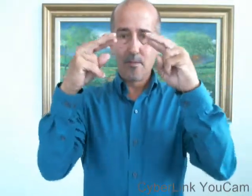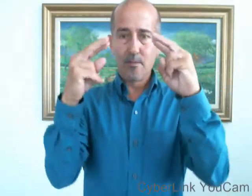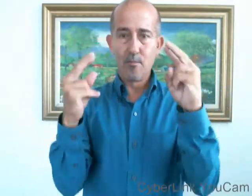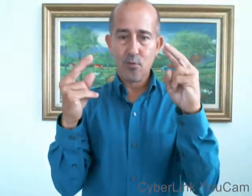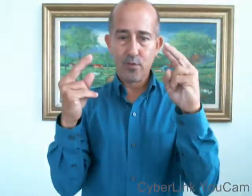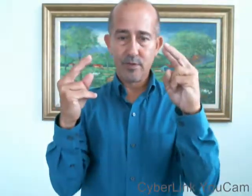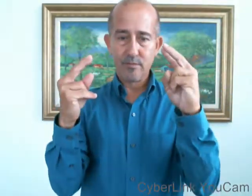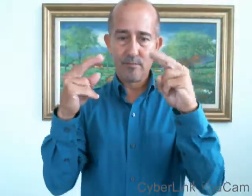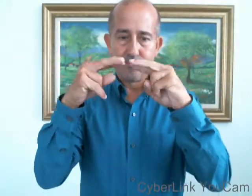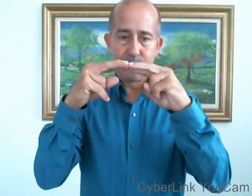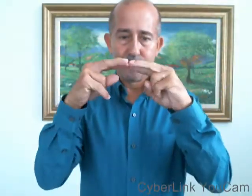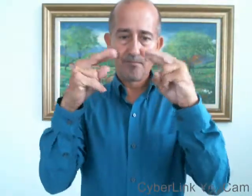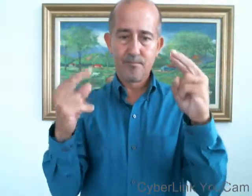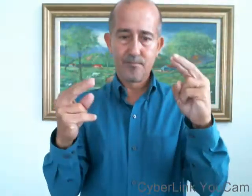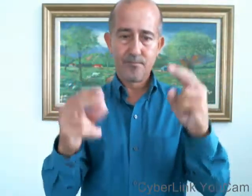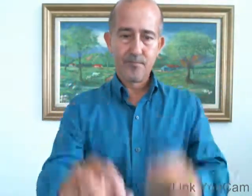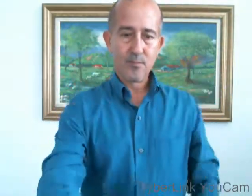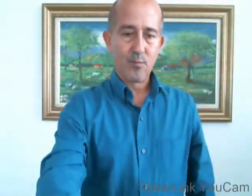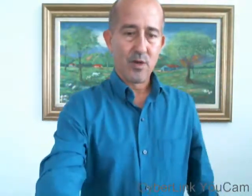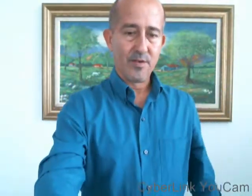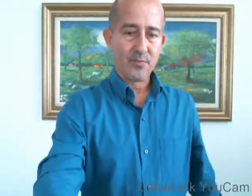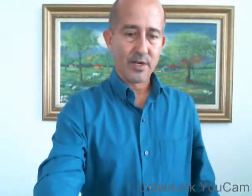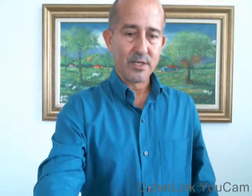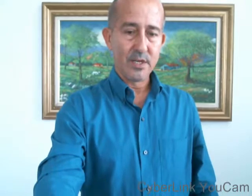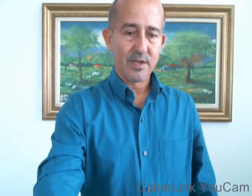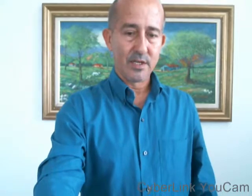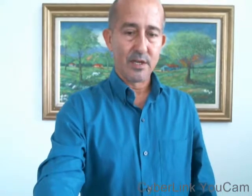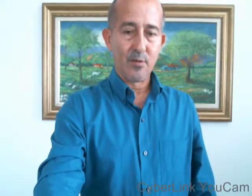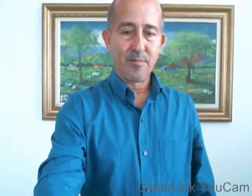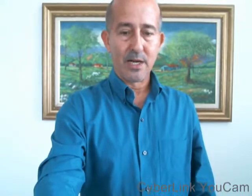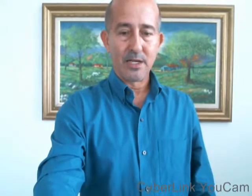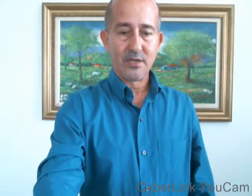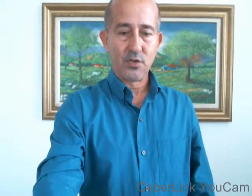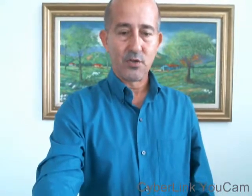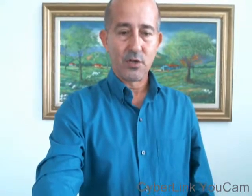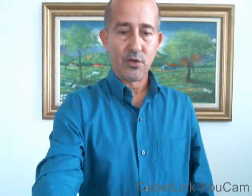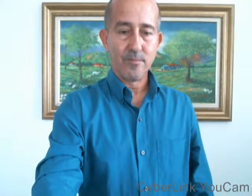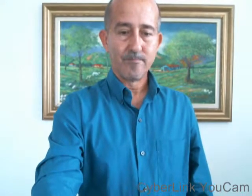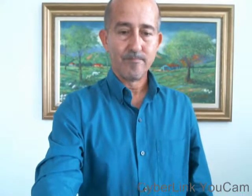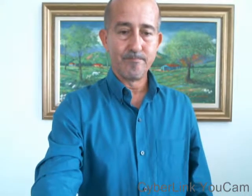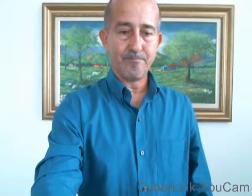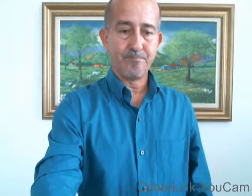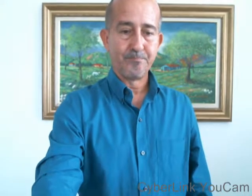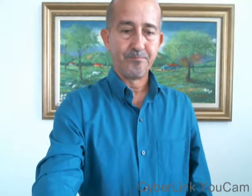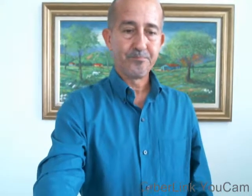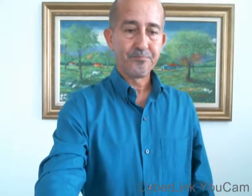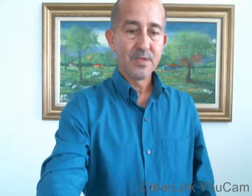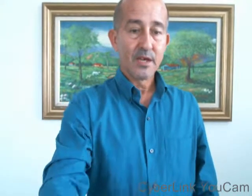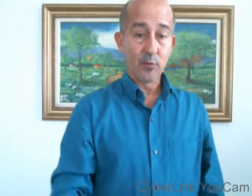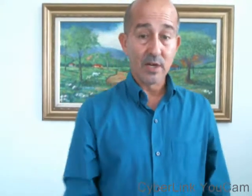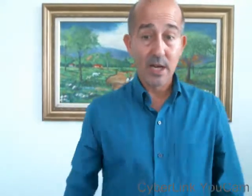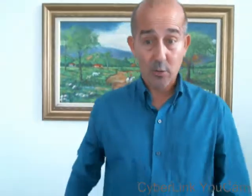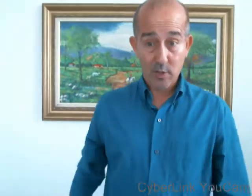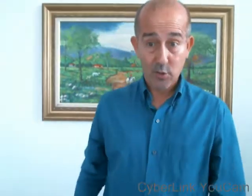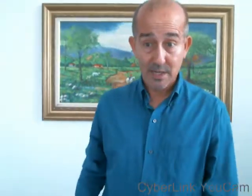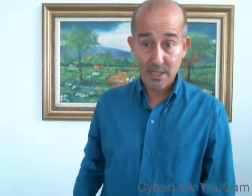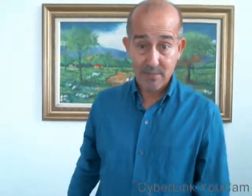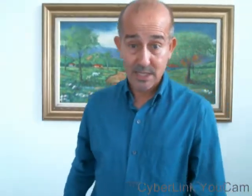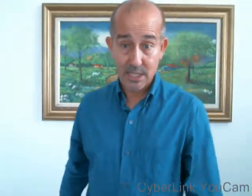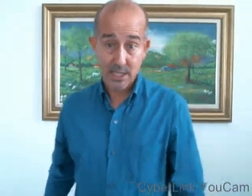Muy. Vamos a ver por aquí qué más tenemos para la lección de hoy. Recuerden las cuatro partes básicas